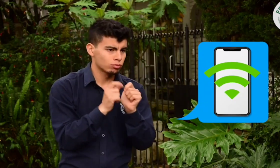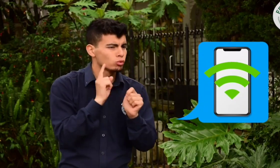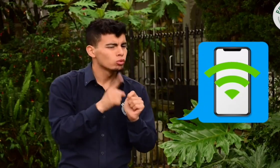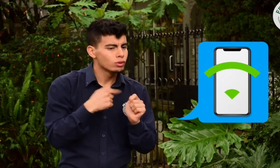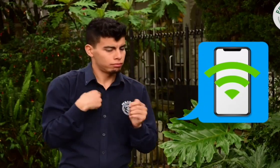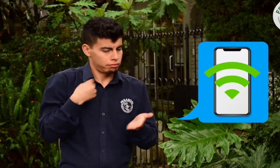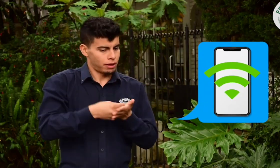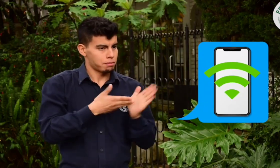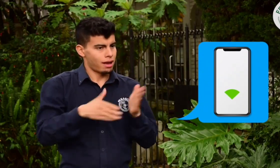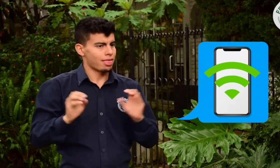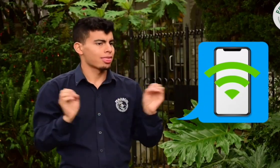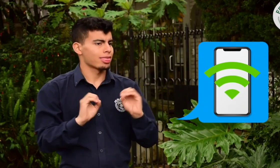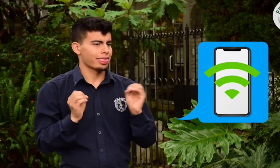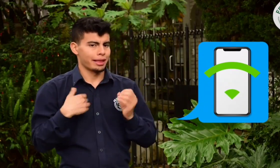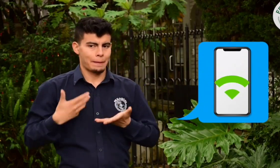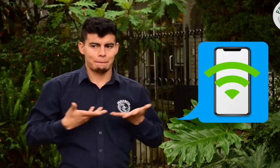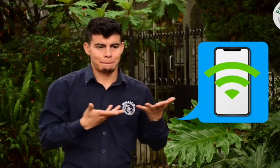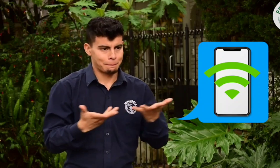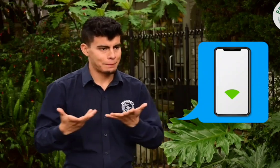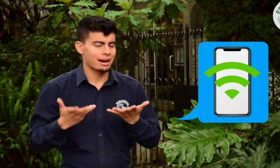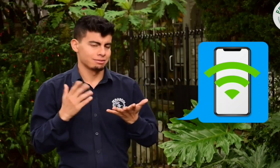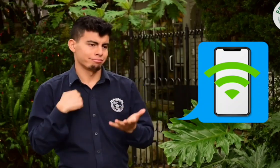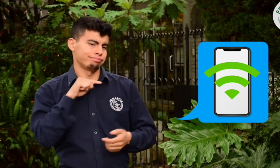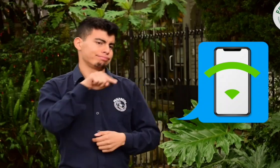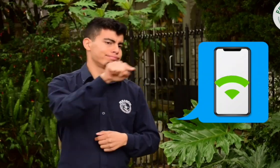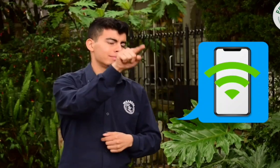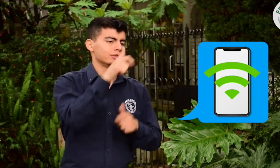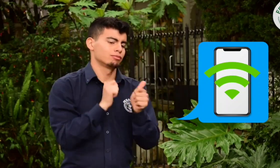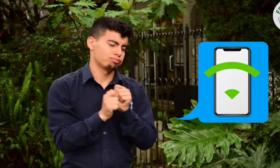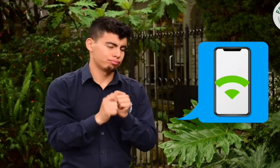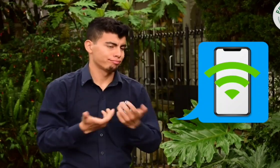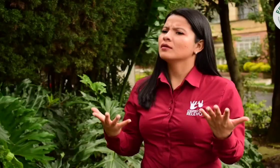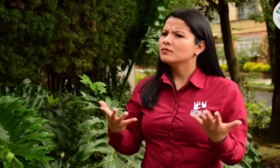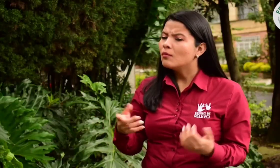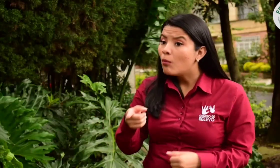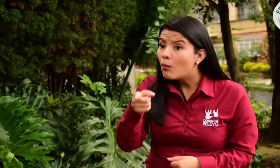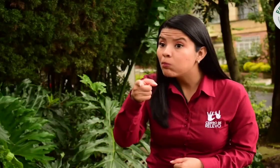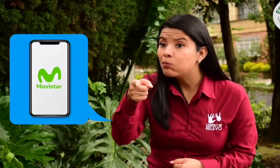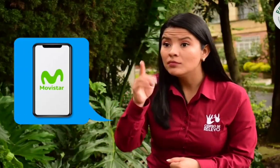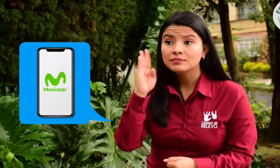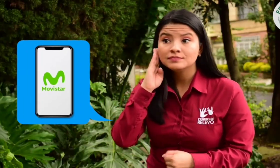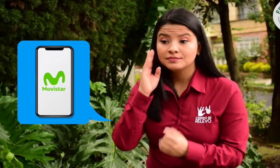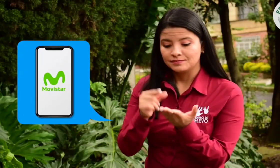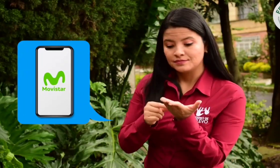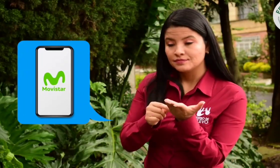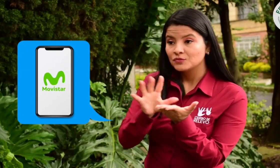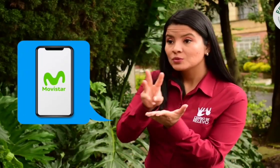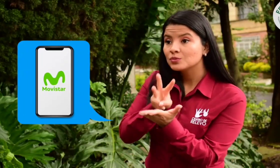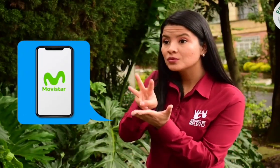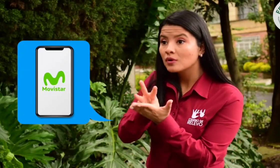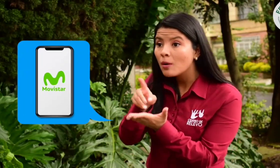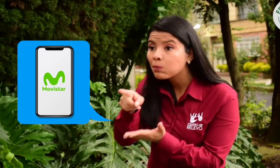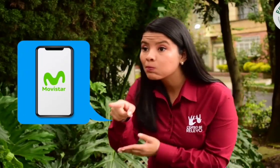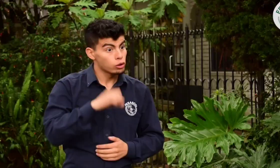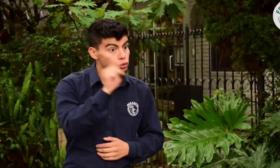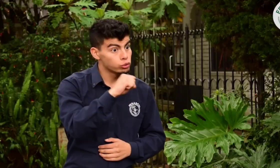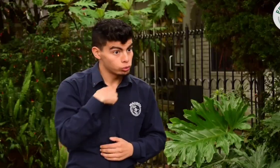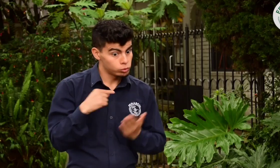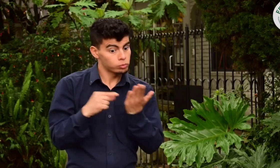Como no pago plan, por eso me toca ir hasta allá. Ah, ya, ¿y el operador de tu celular es Movistar? Sí, yo